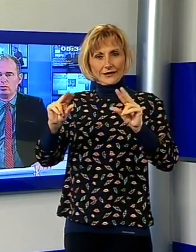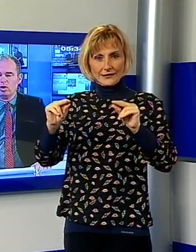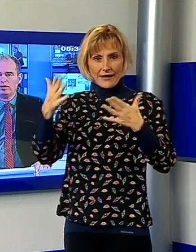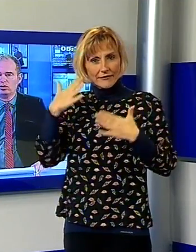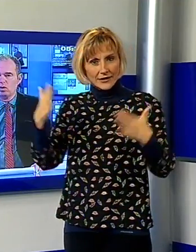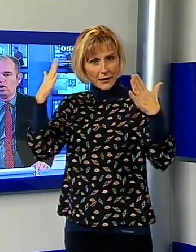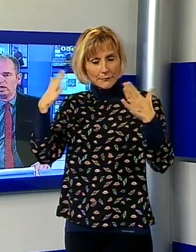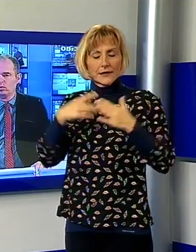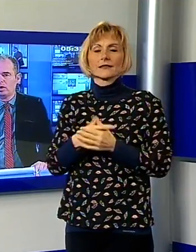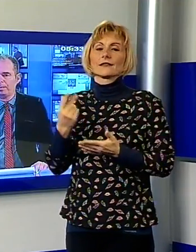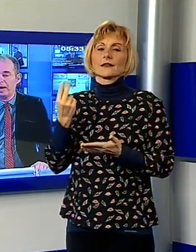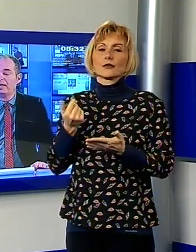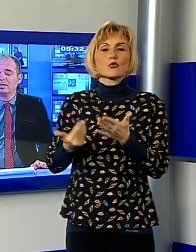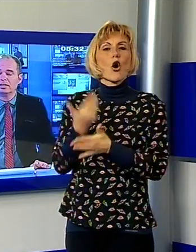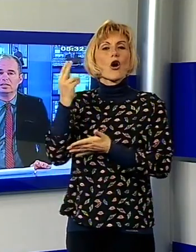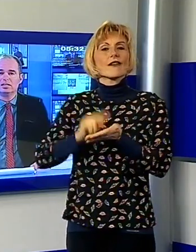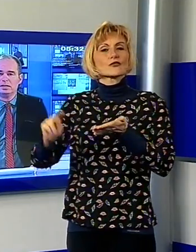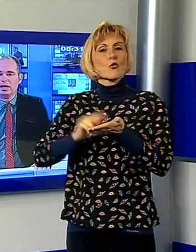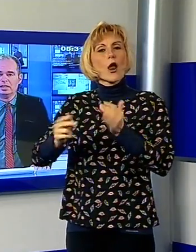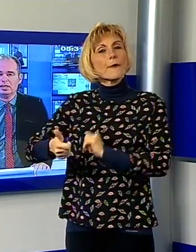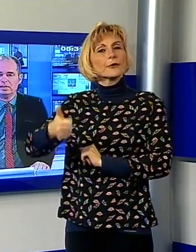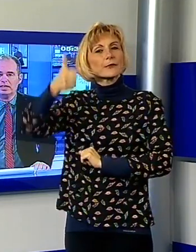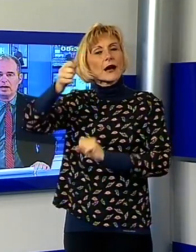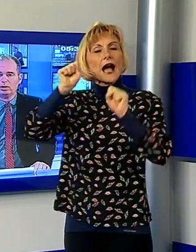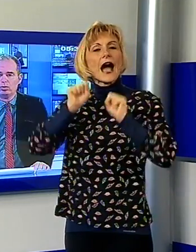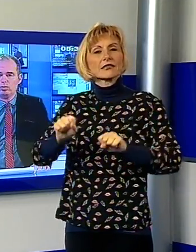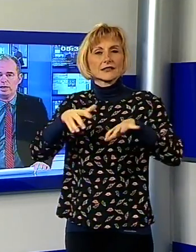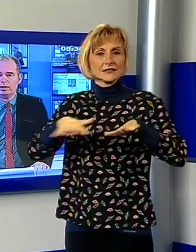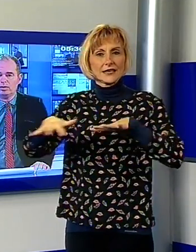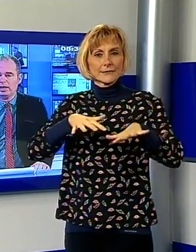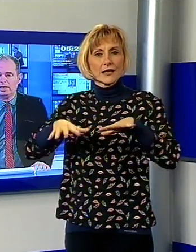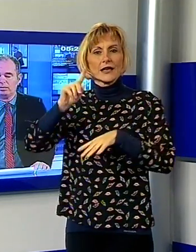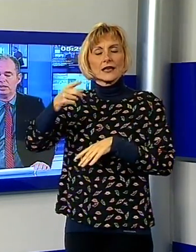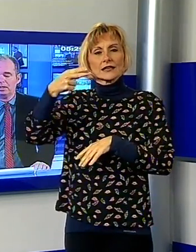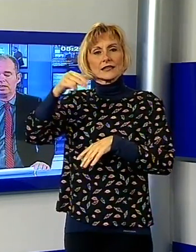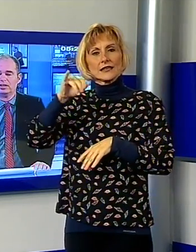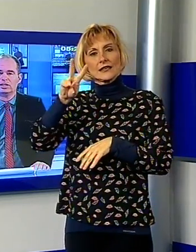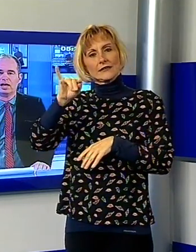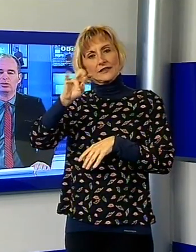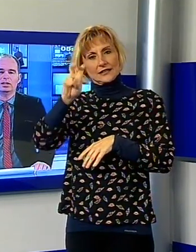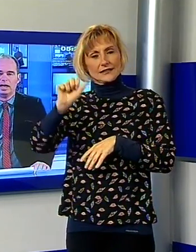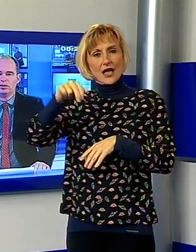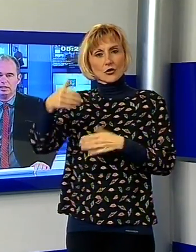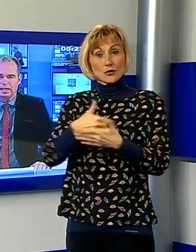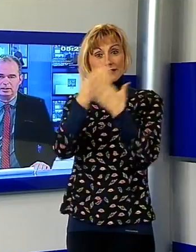nuova scuola, la scuola primaria antisismica di Ghivizzano nel comune di Coreglia. Questa mattina c'è stato il taglio del nastro.